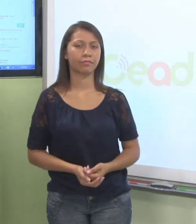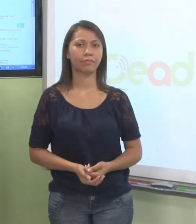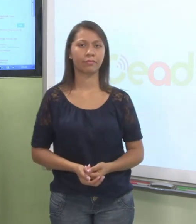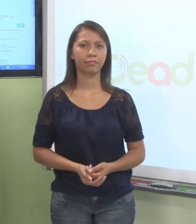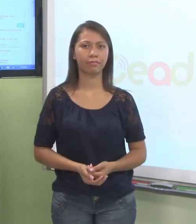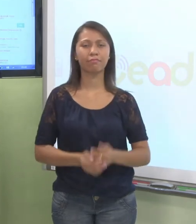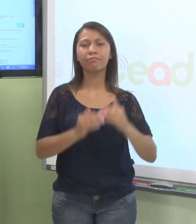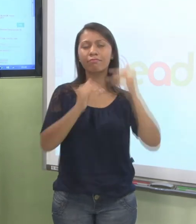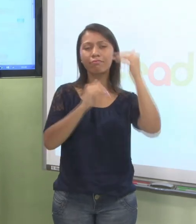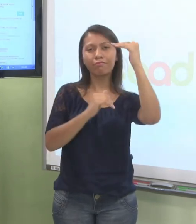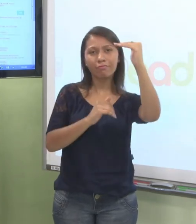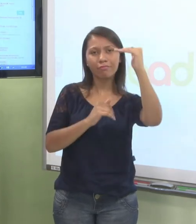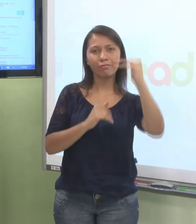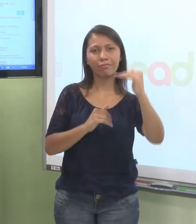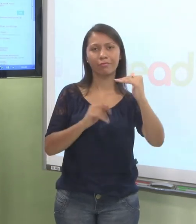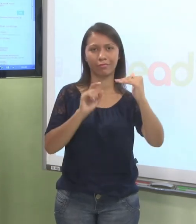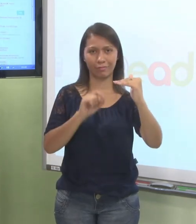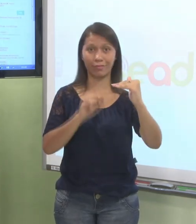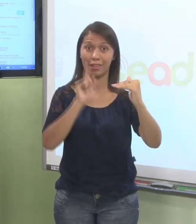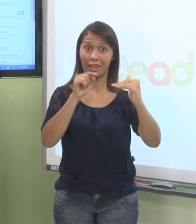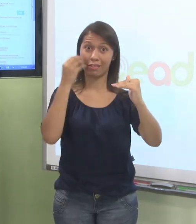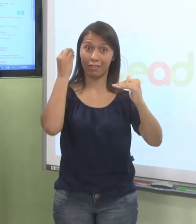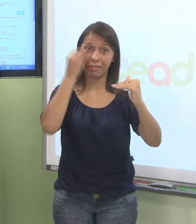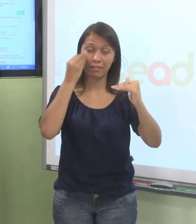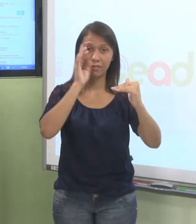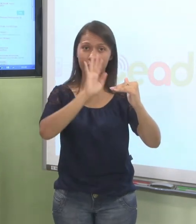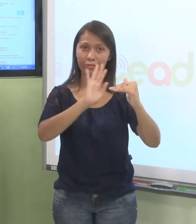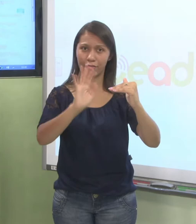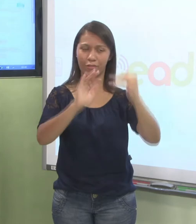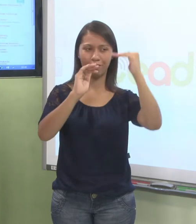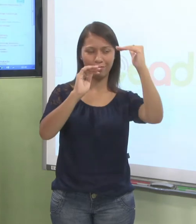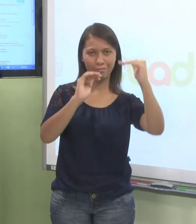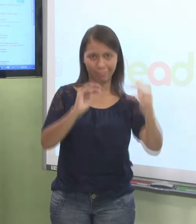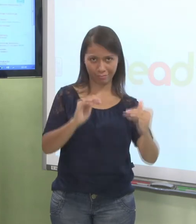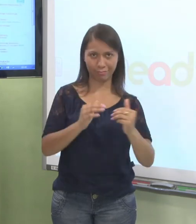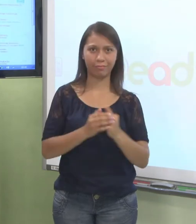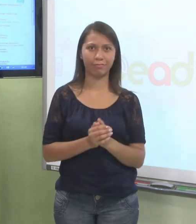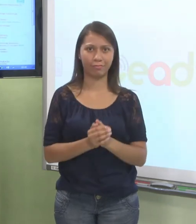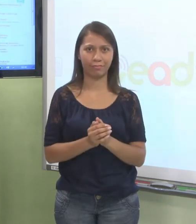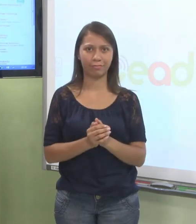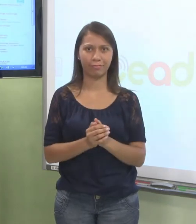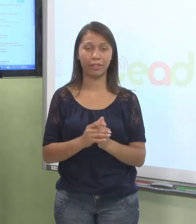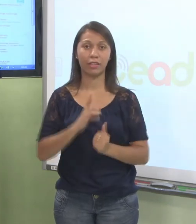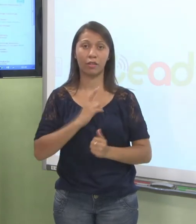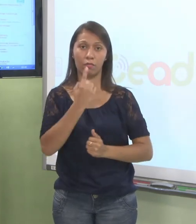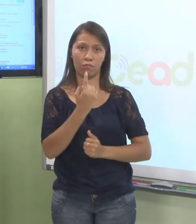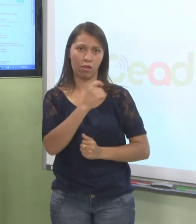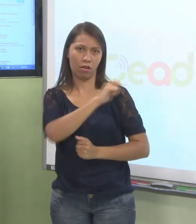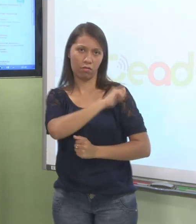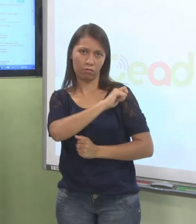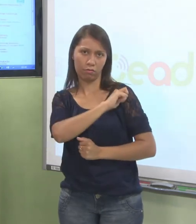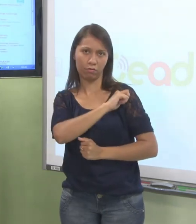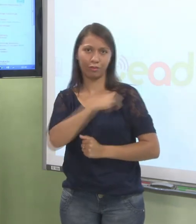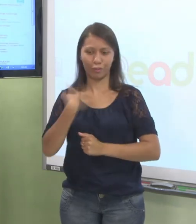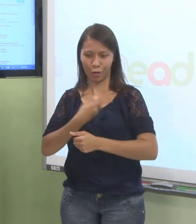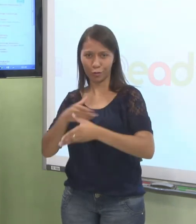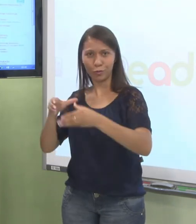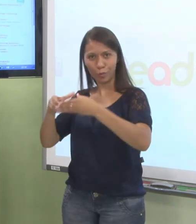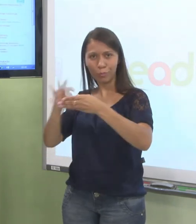Obviamente, essa aqui é uma sala de testes. Ou seja, os participantes só têm um aluno, que é a gente, que acessou a sala a